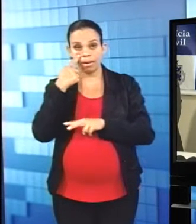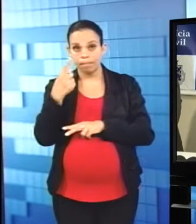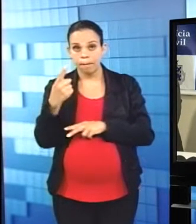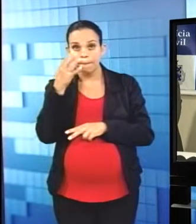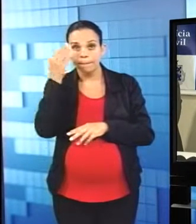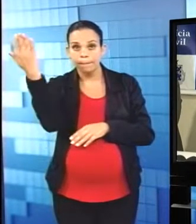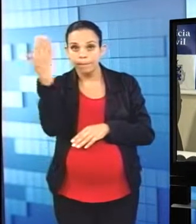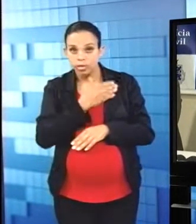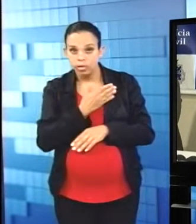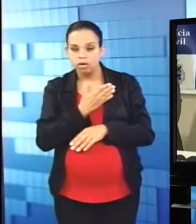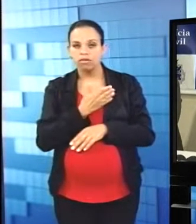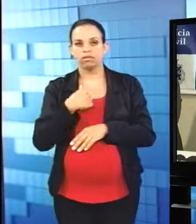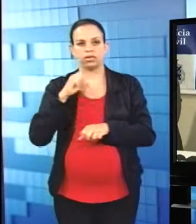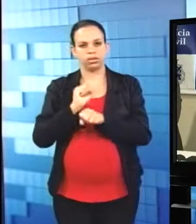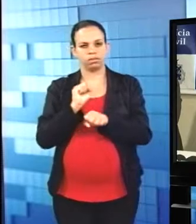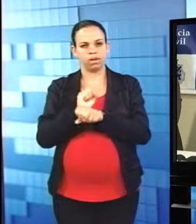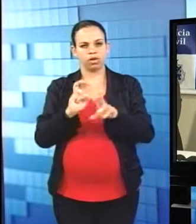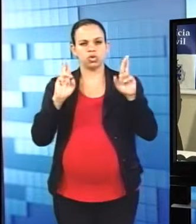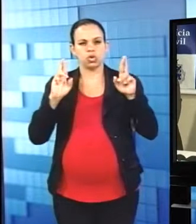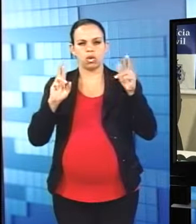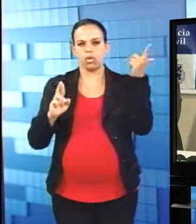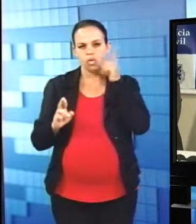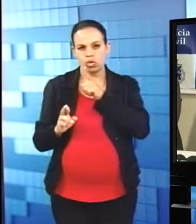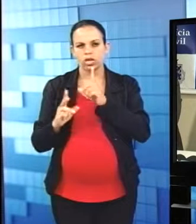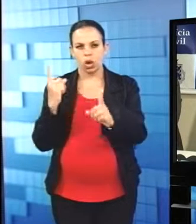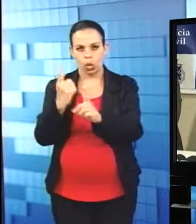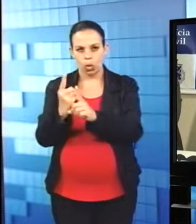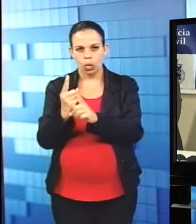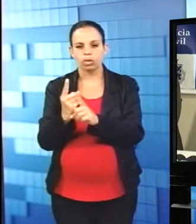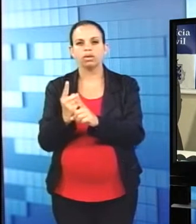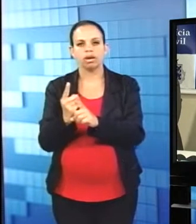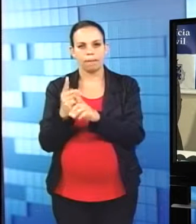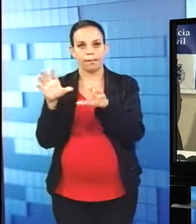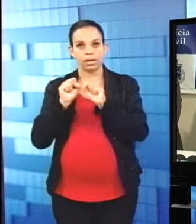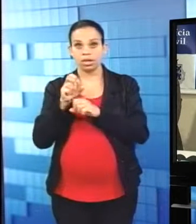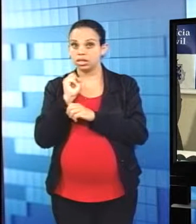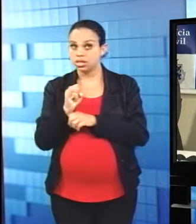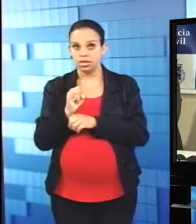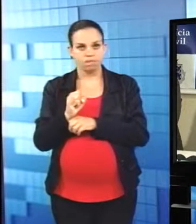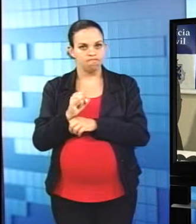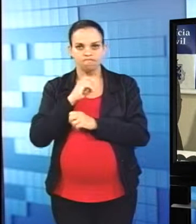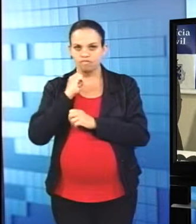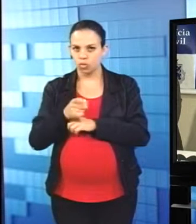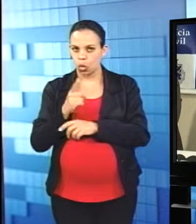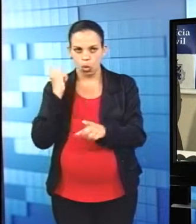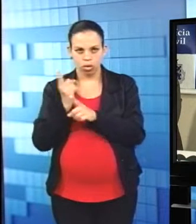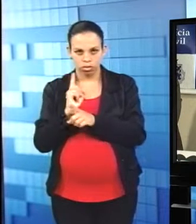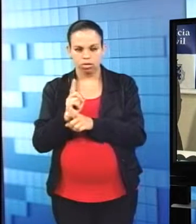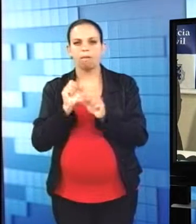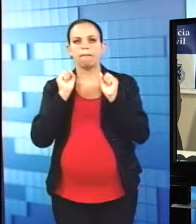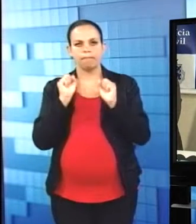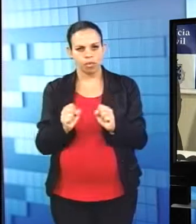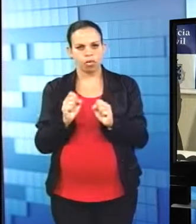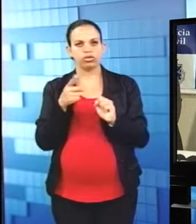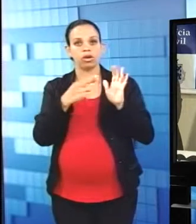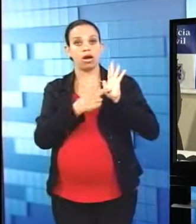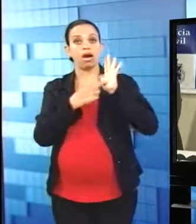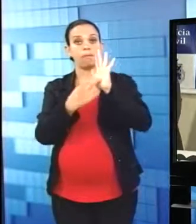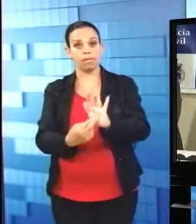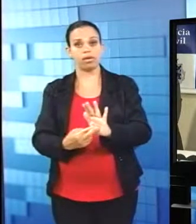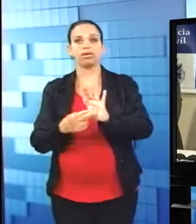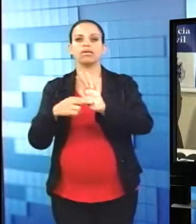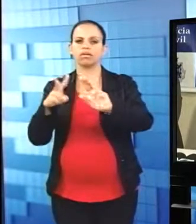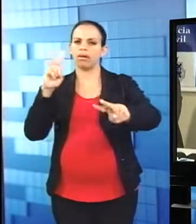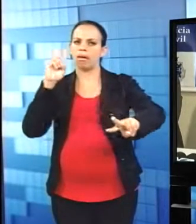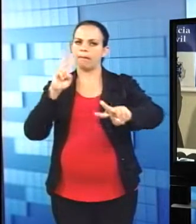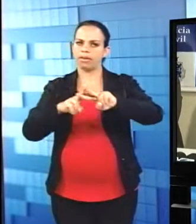separado, conseguiu fugir. Mas infelizmente a sua esposa e a prima da mesma foram vitimadas na própria estrada da Barra.